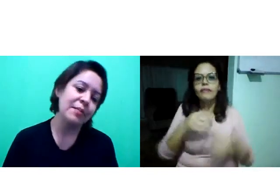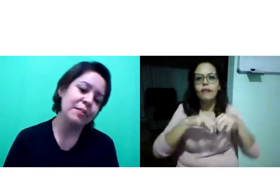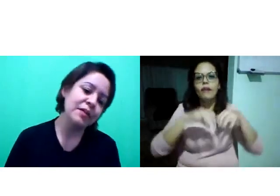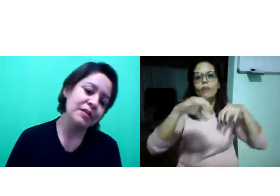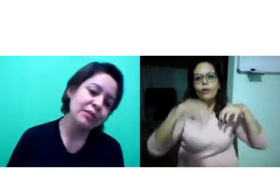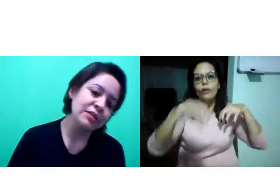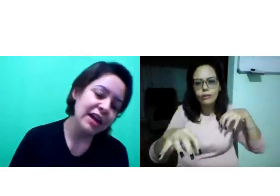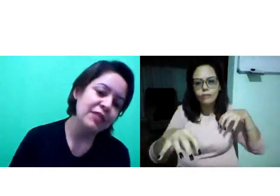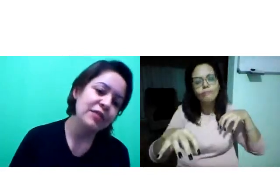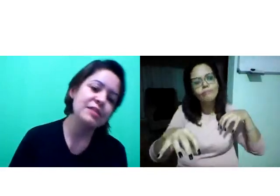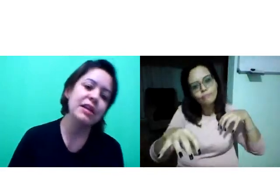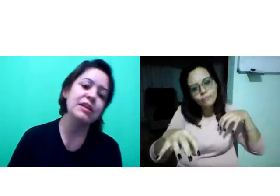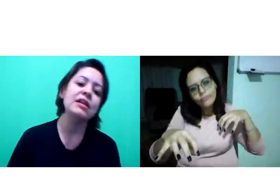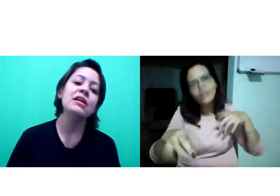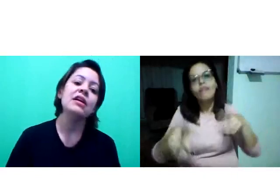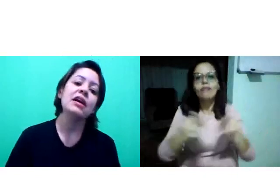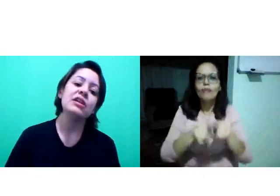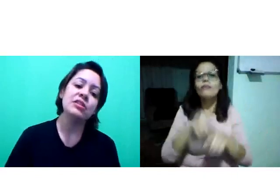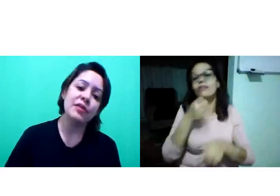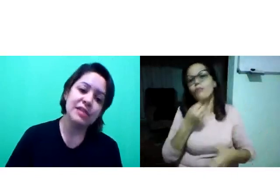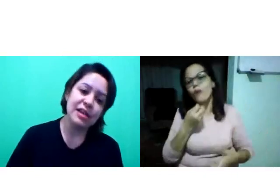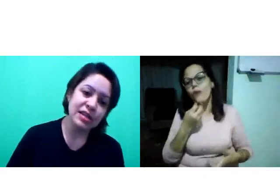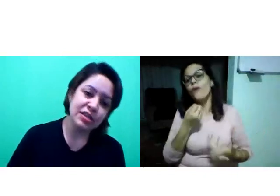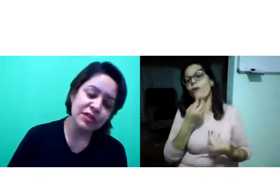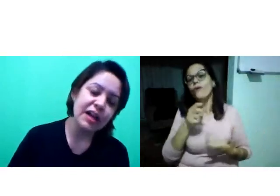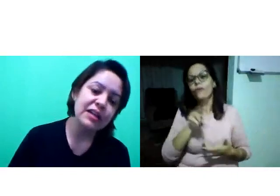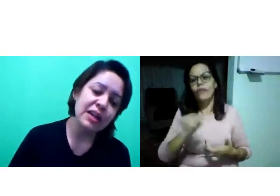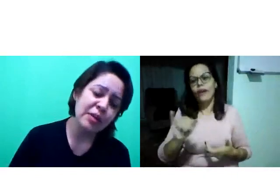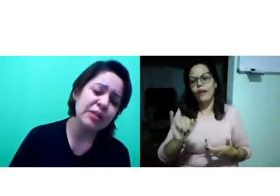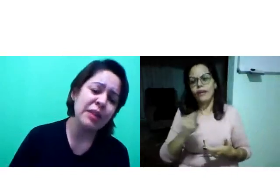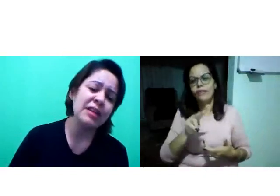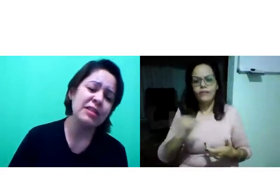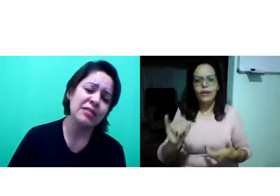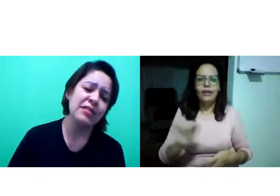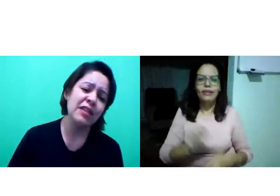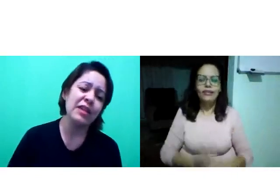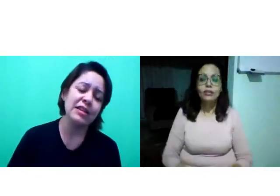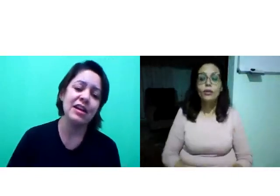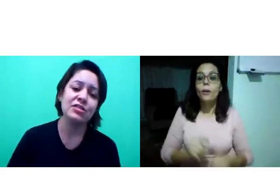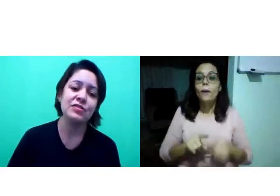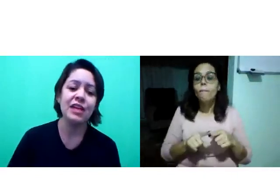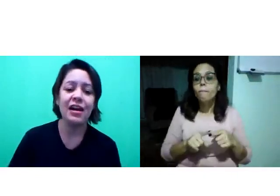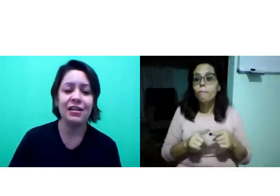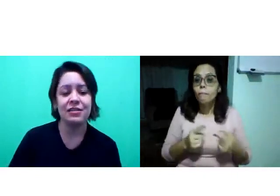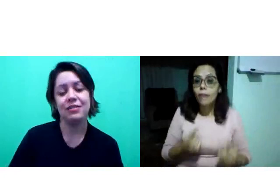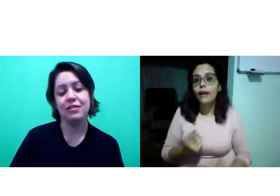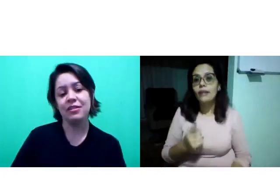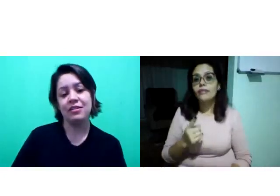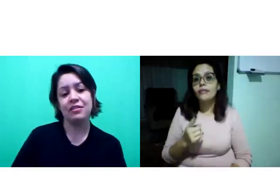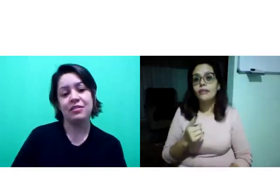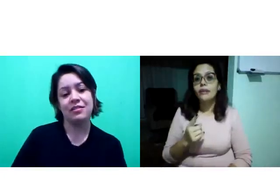Se não der, infelizmente, a gente vai fazer essa atividade remotamente. Vai ter a atividade.